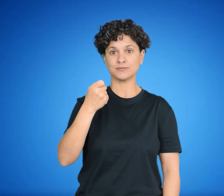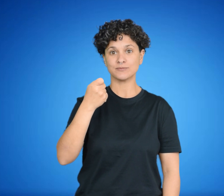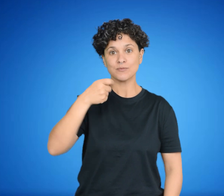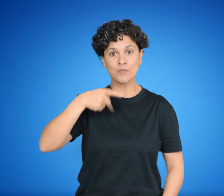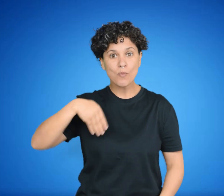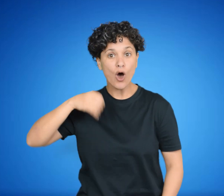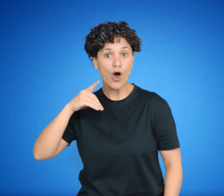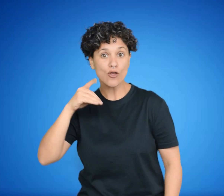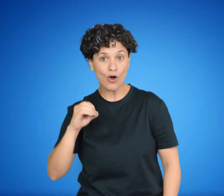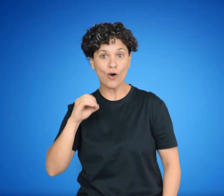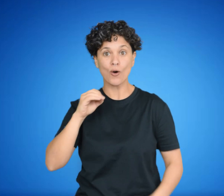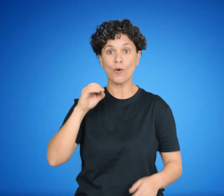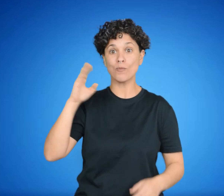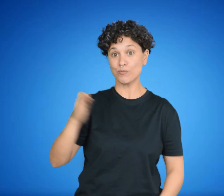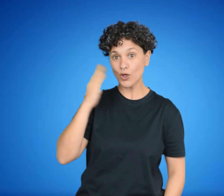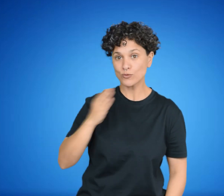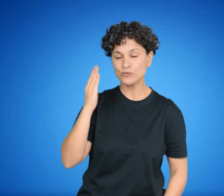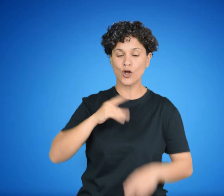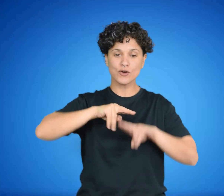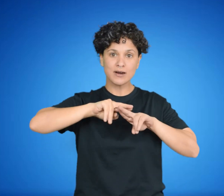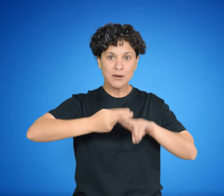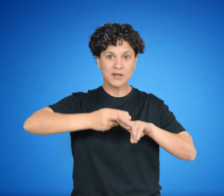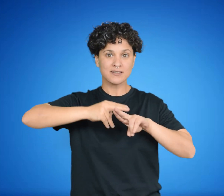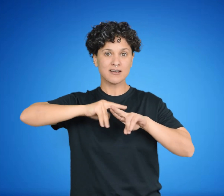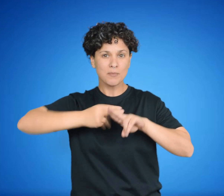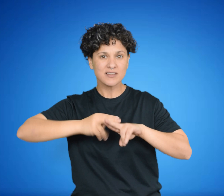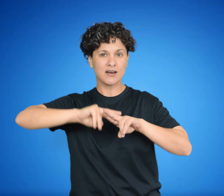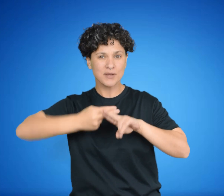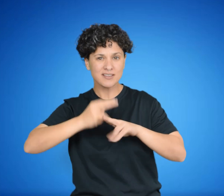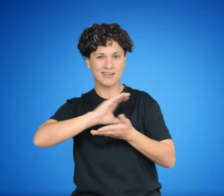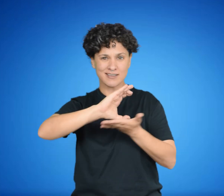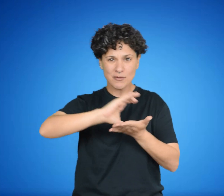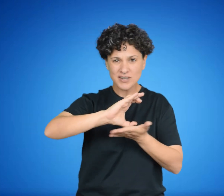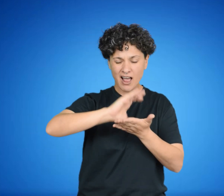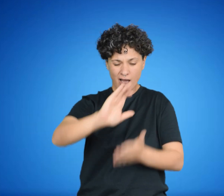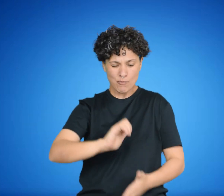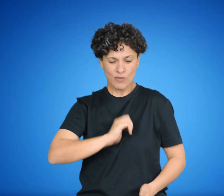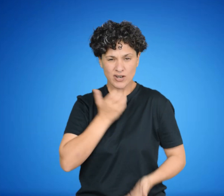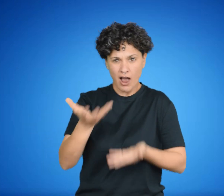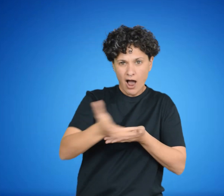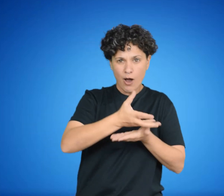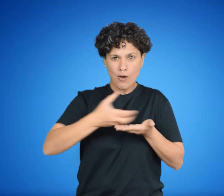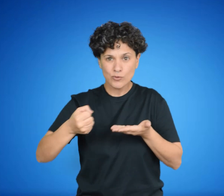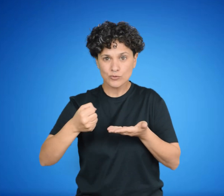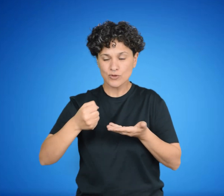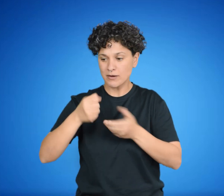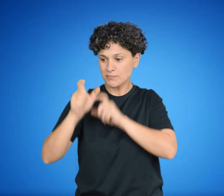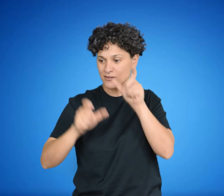trabajadora. Esta última, al carecer de capitales y de la propiedad de los medios de